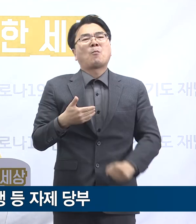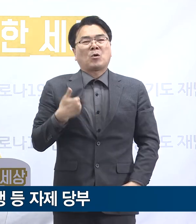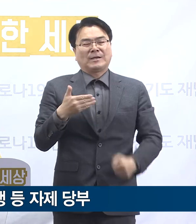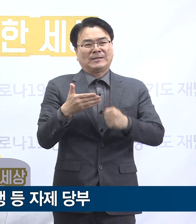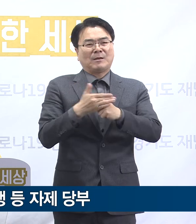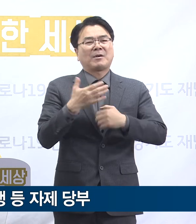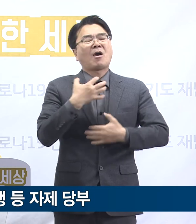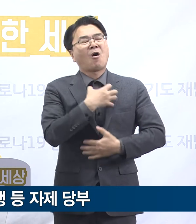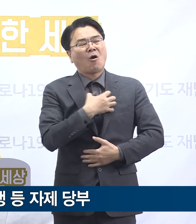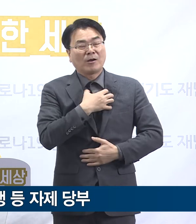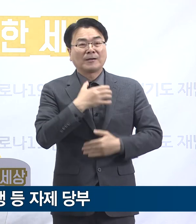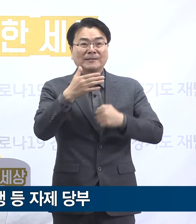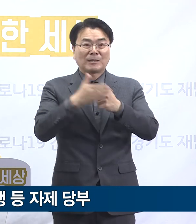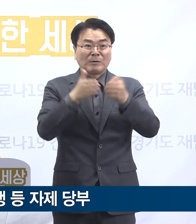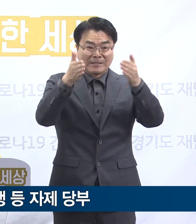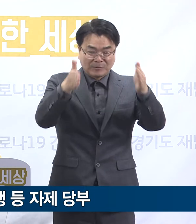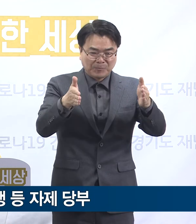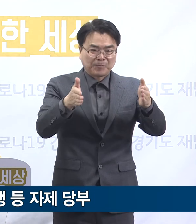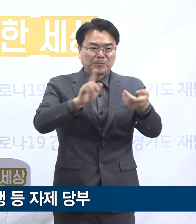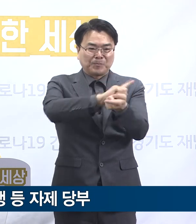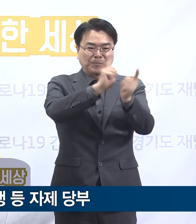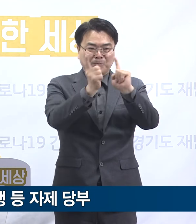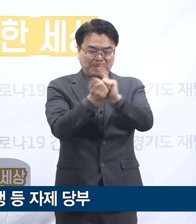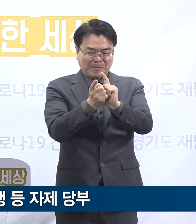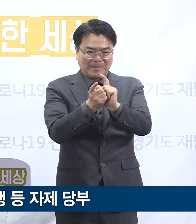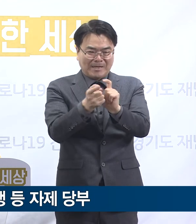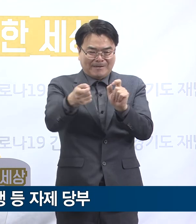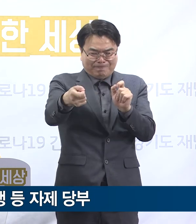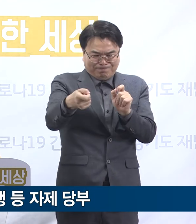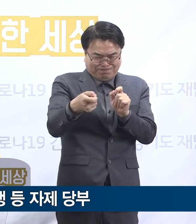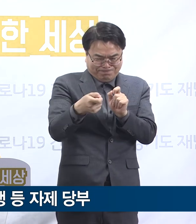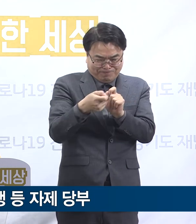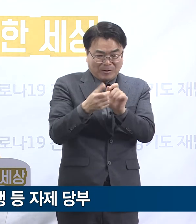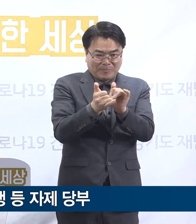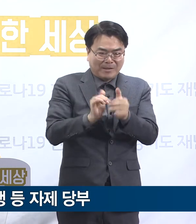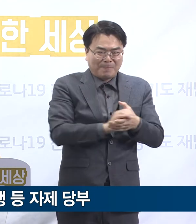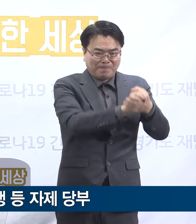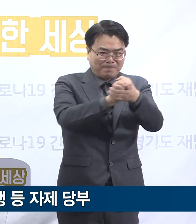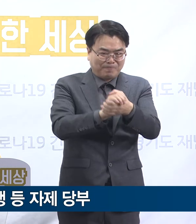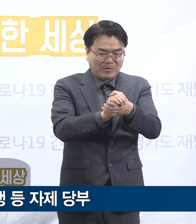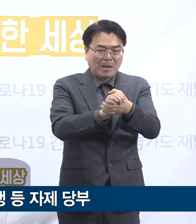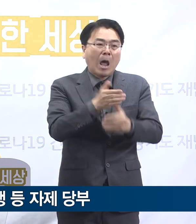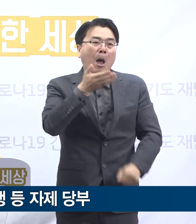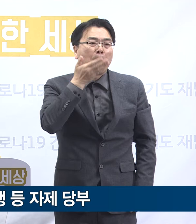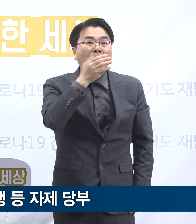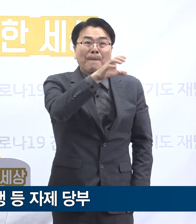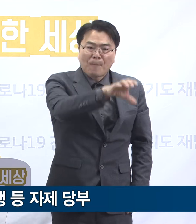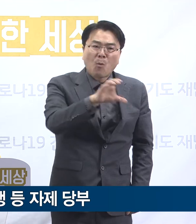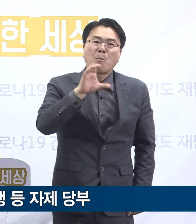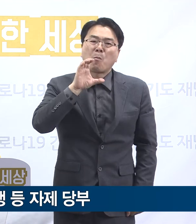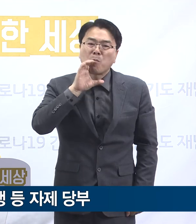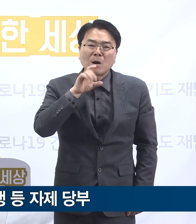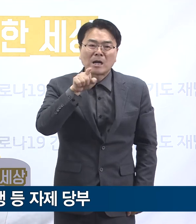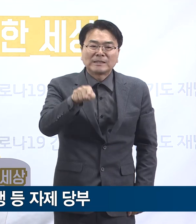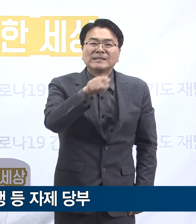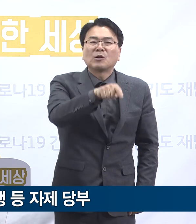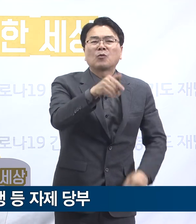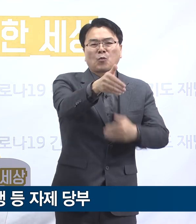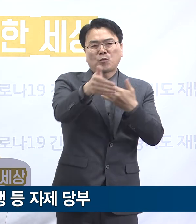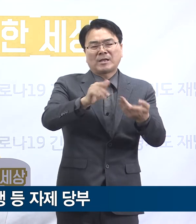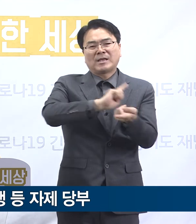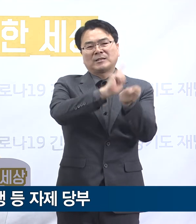특히 이 기간 동안 소규모 인원의 일접 접촉이 빈번하게 일어나는 식당, 카페와 같은 공간에서의